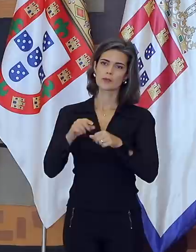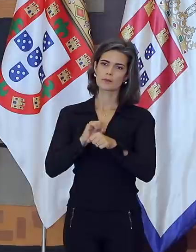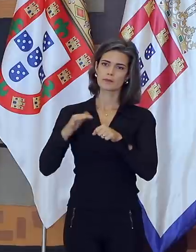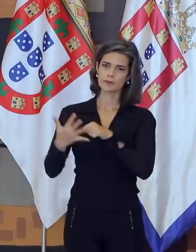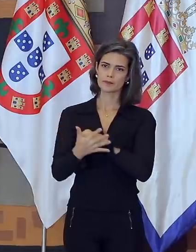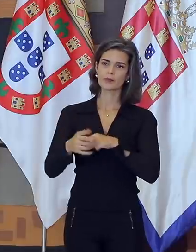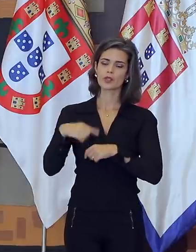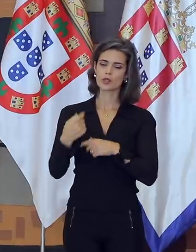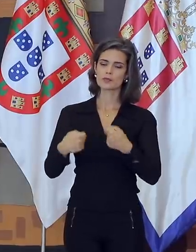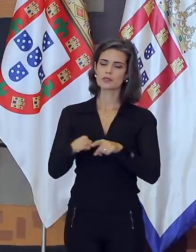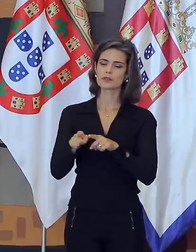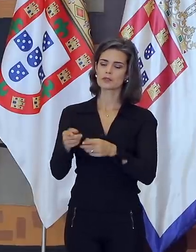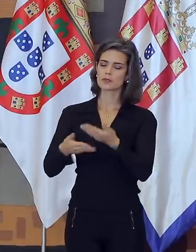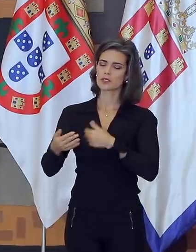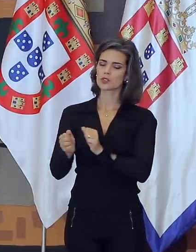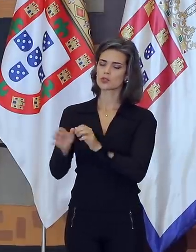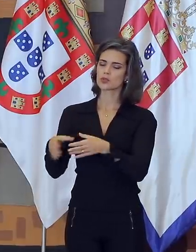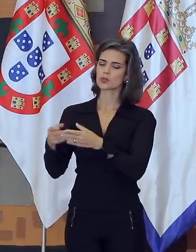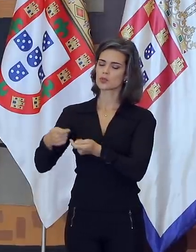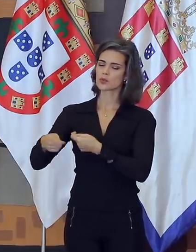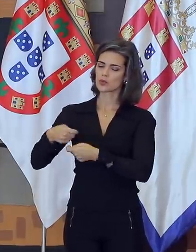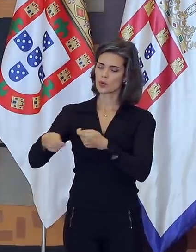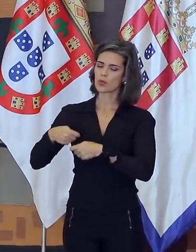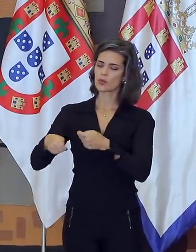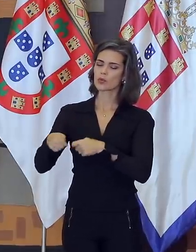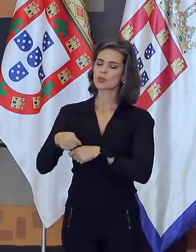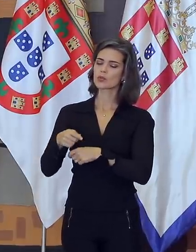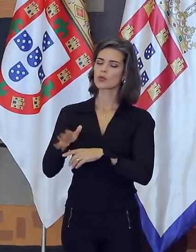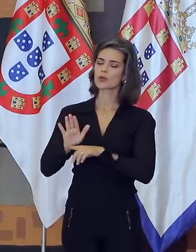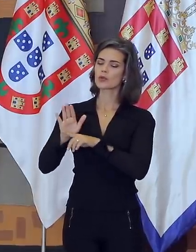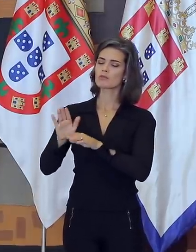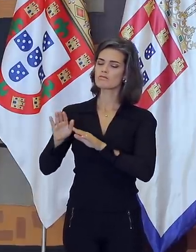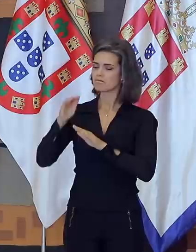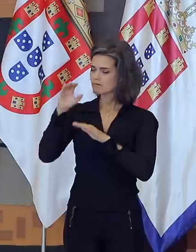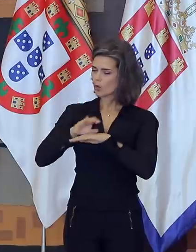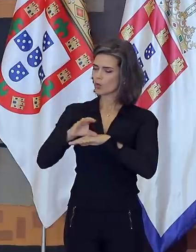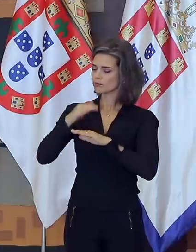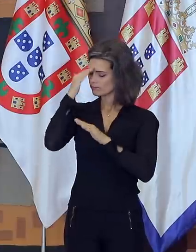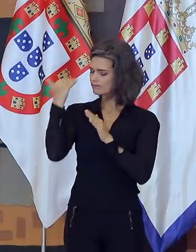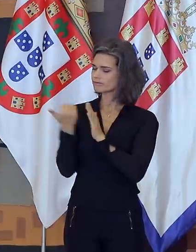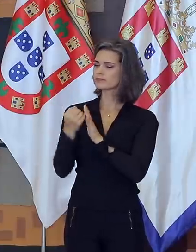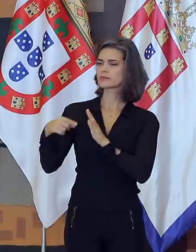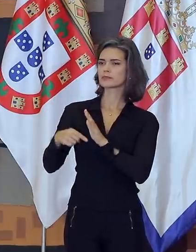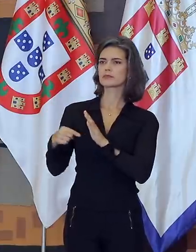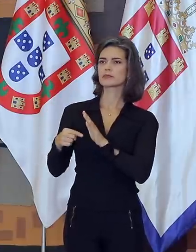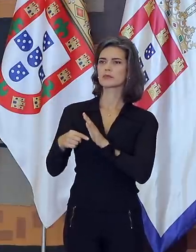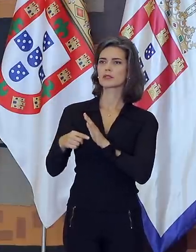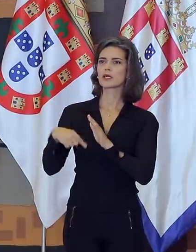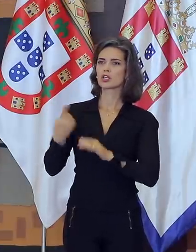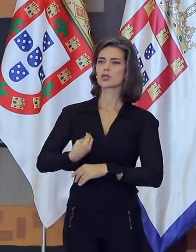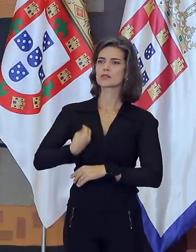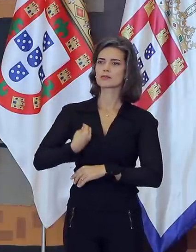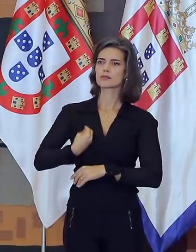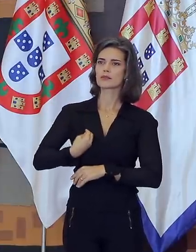junto a órgãos de controle para que a aplicação do limite remuneratório constitucional leve em consideração as particularidades de nossas condições